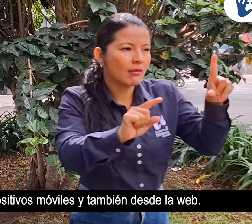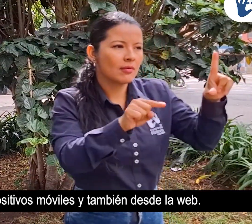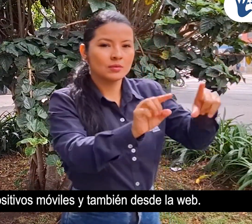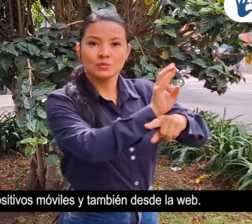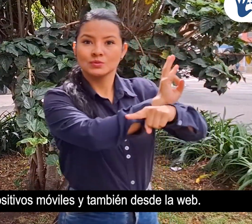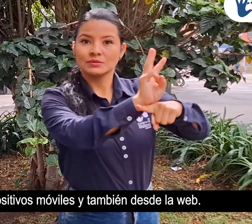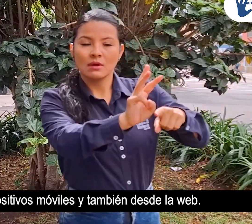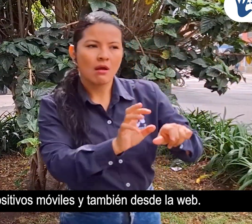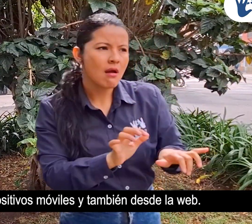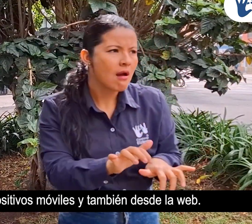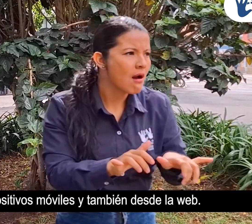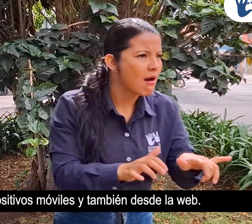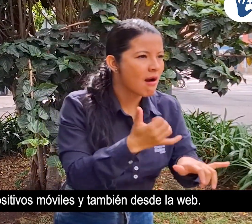y también desde la web.